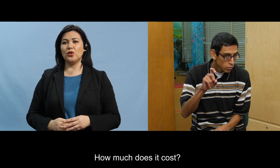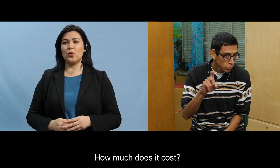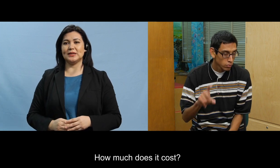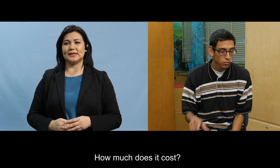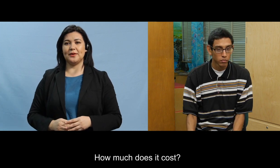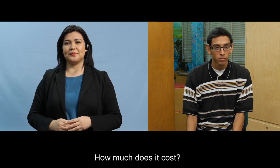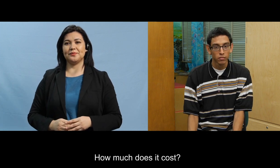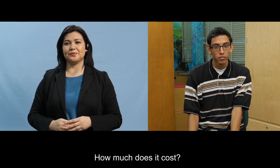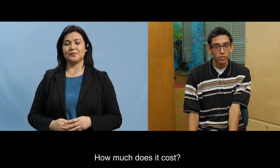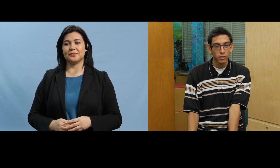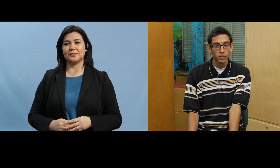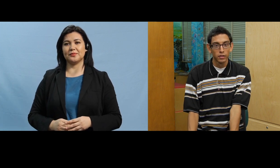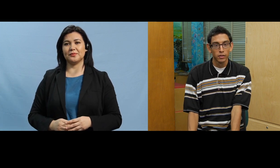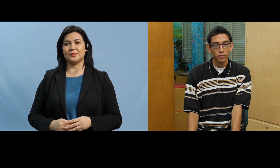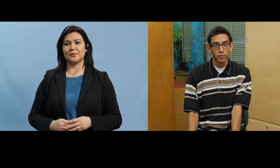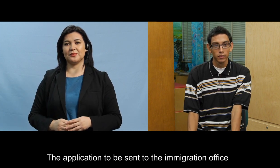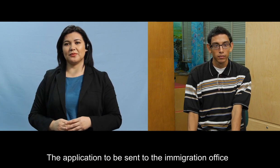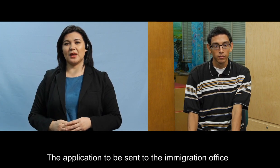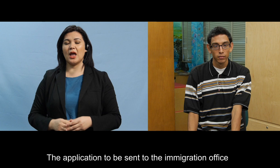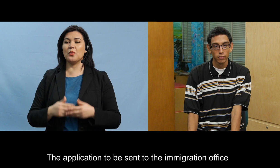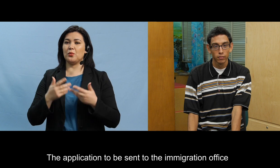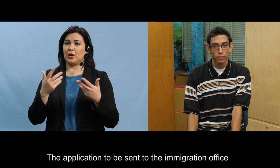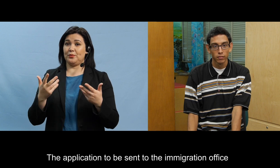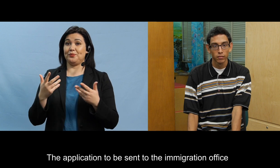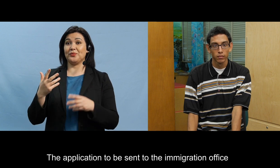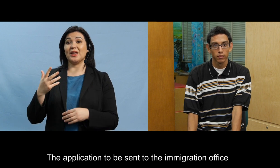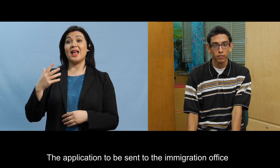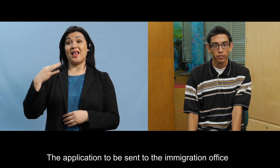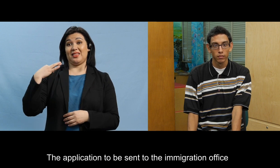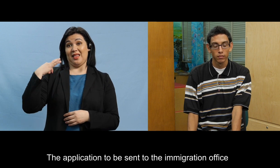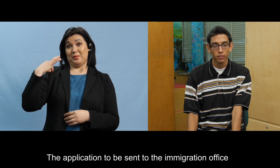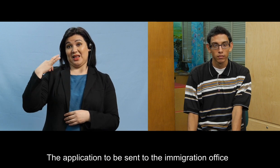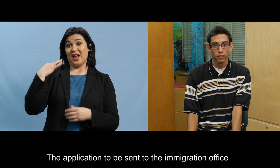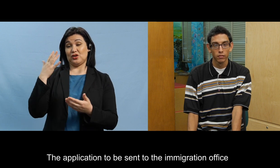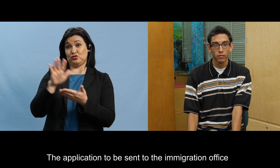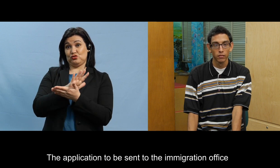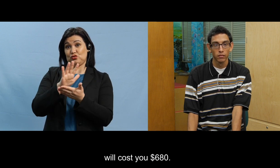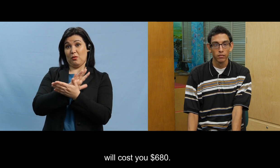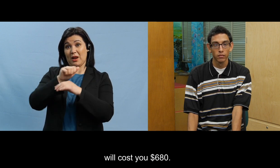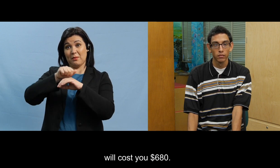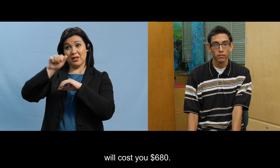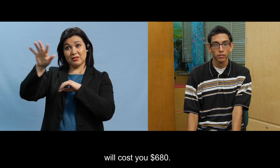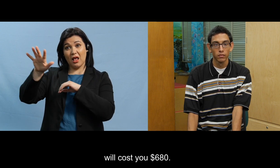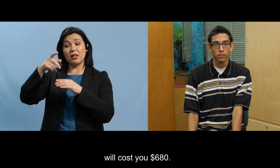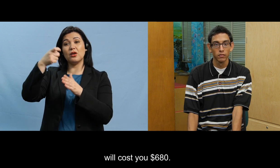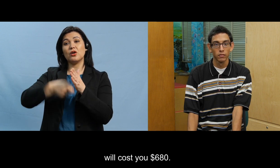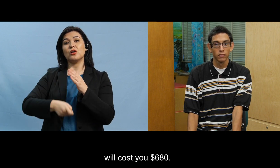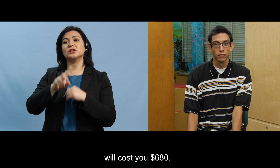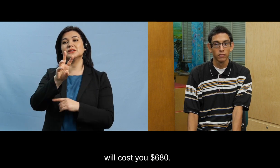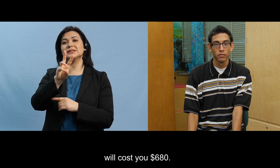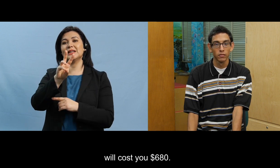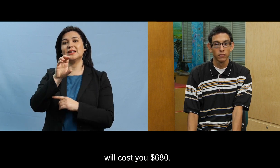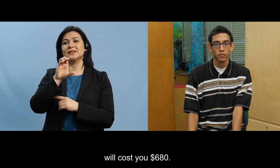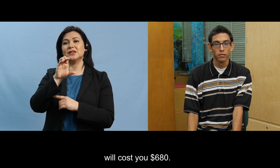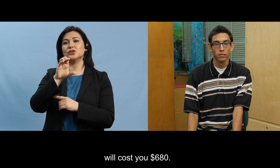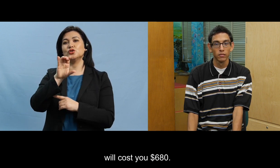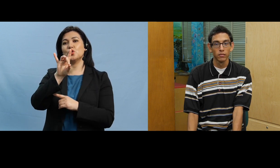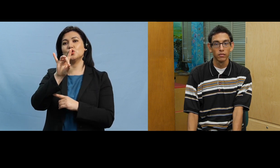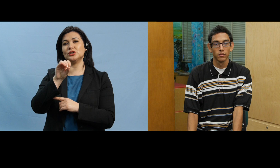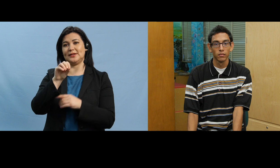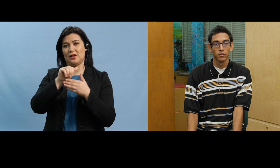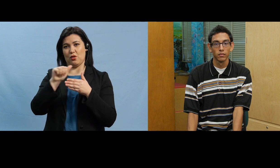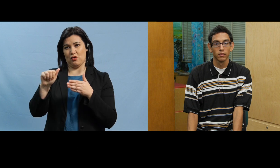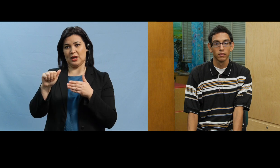y cuánto cuesta bueno la aplicación para mandarla a la oficina de migración te va a costar 680 dólares